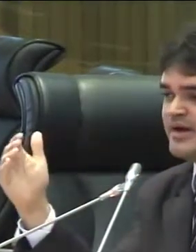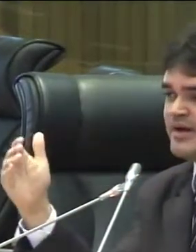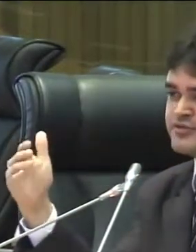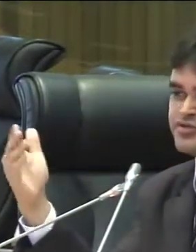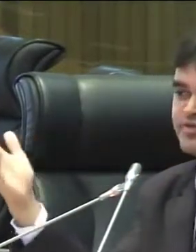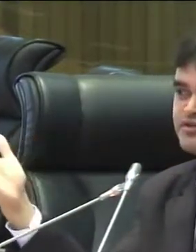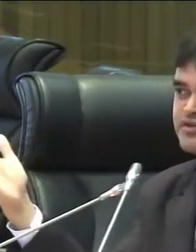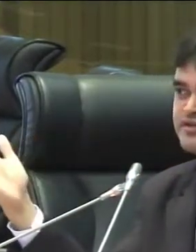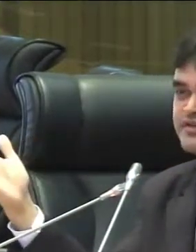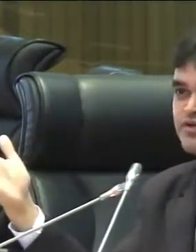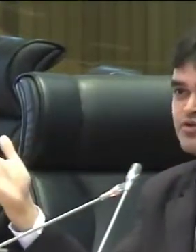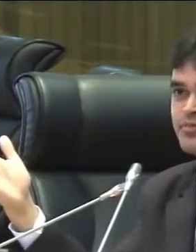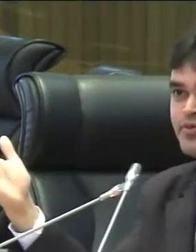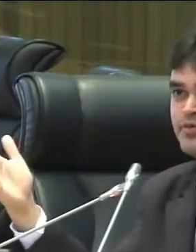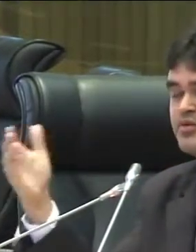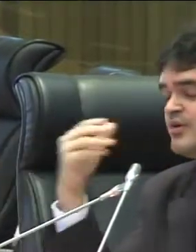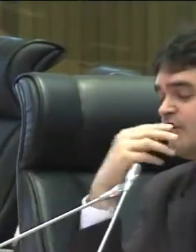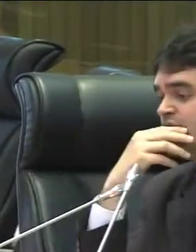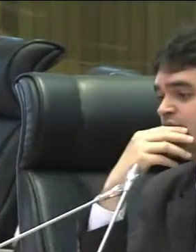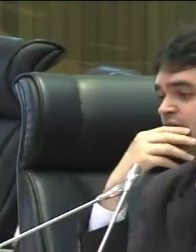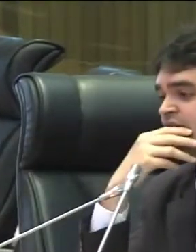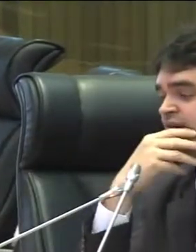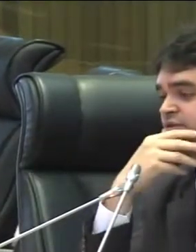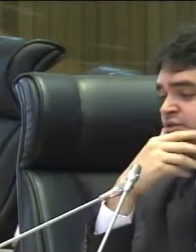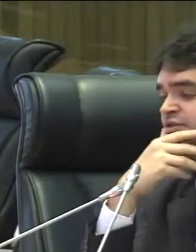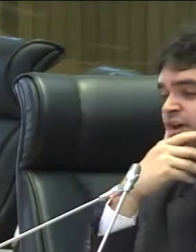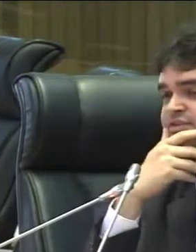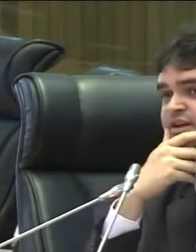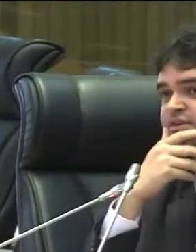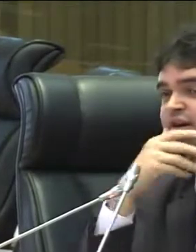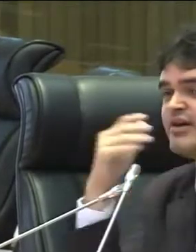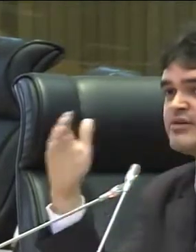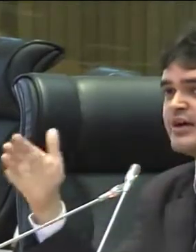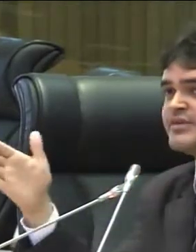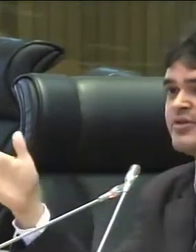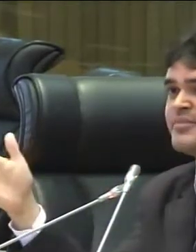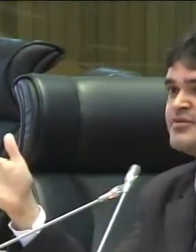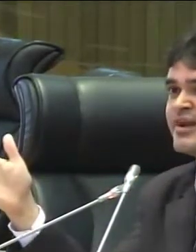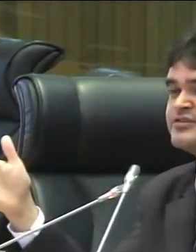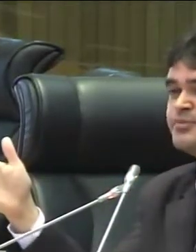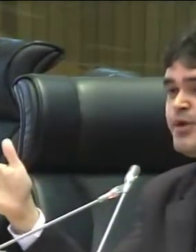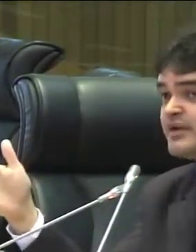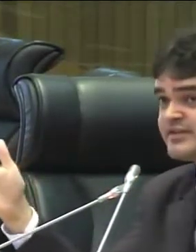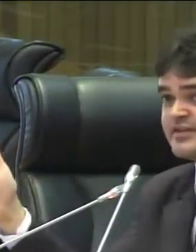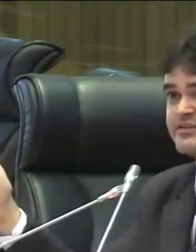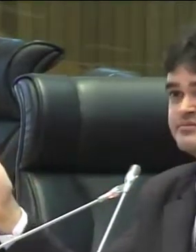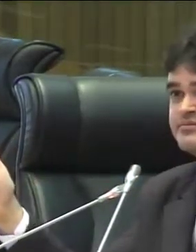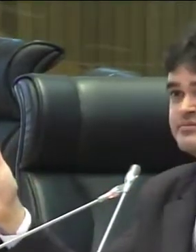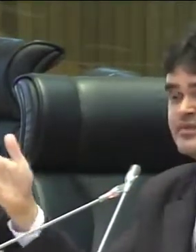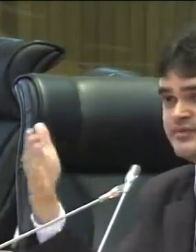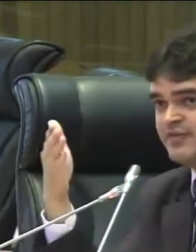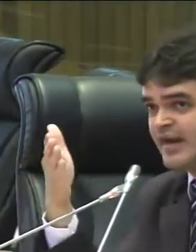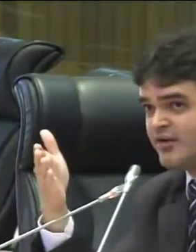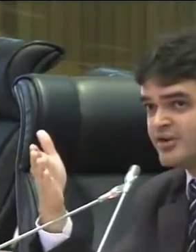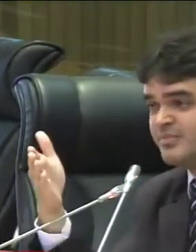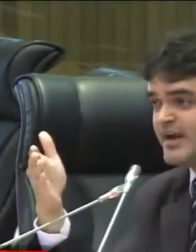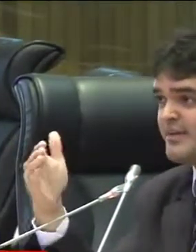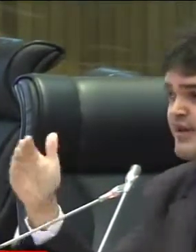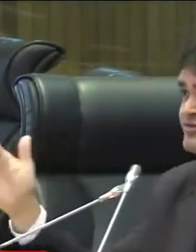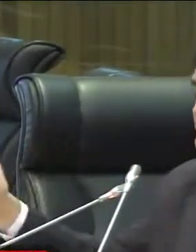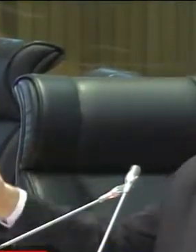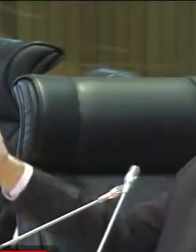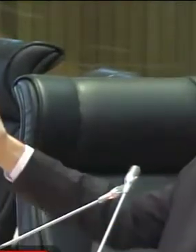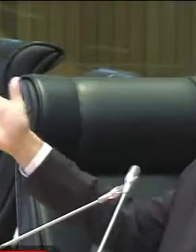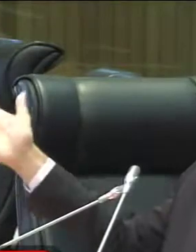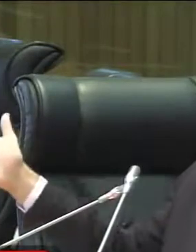A UEMA, as últimas notícias que ocupou, na noticiária estadual, o caso da UEMA era um caso de polícia. Fala agora